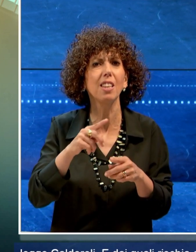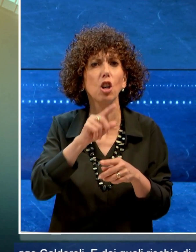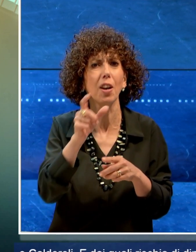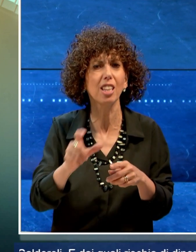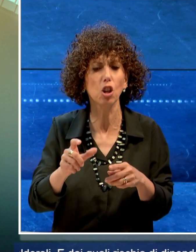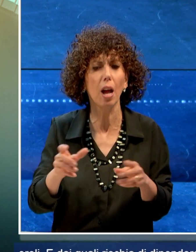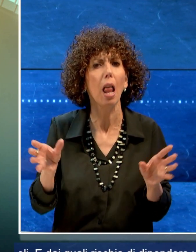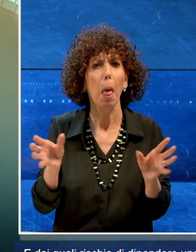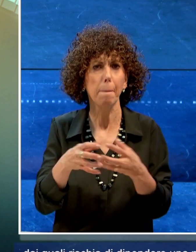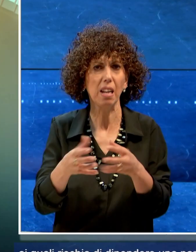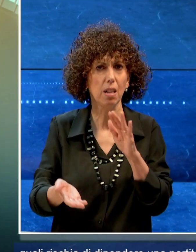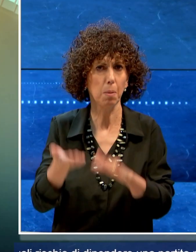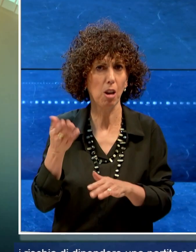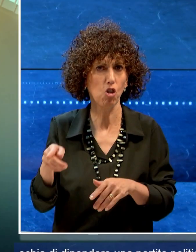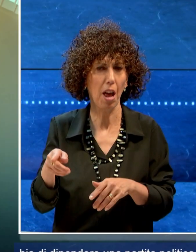partiti della maggioranza.